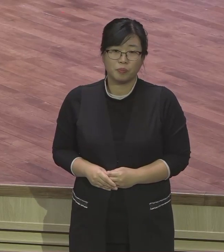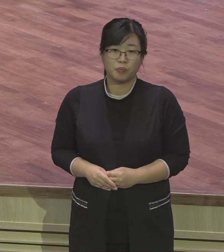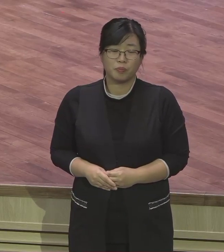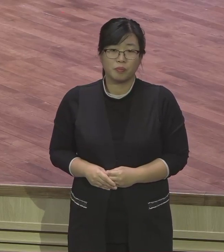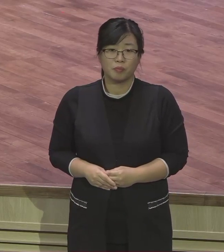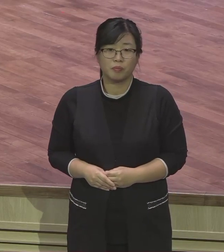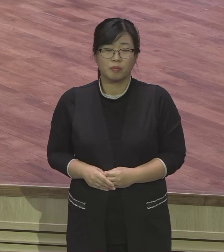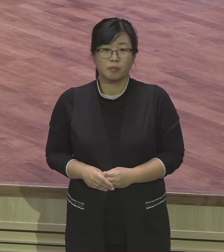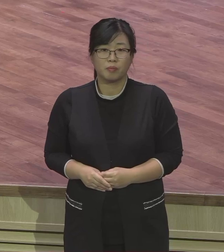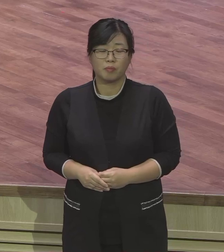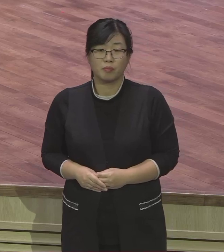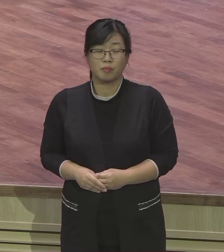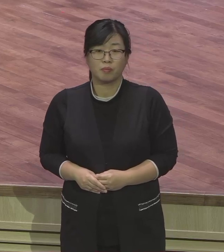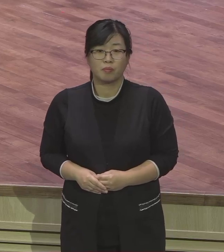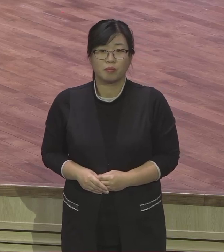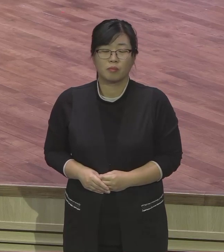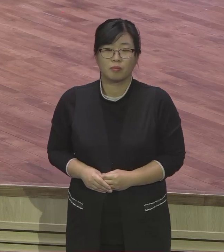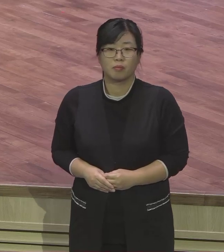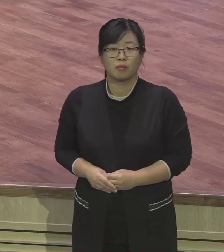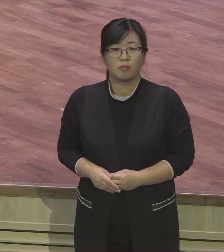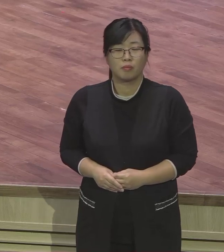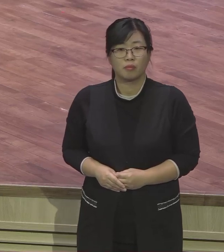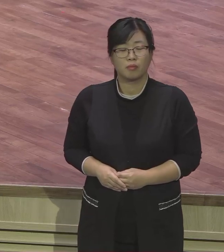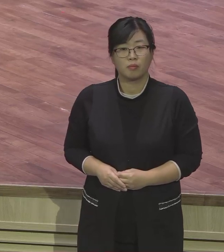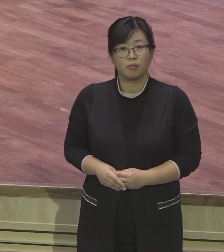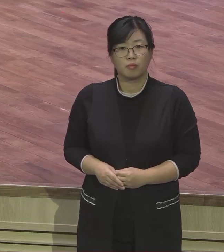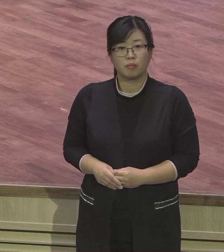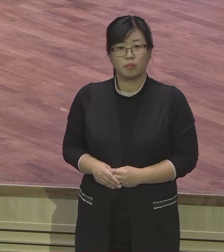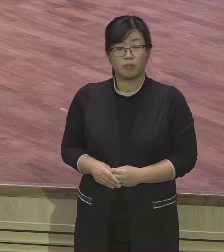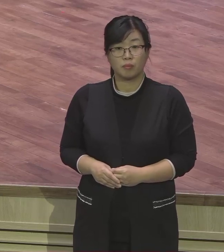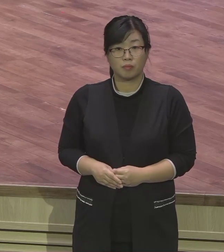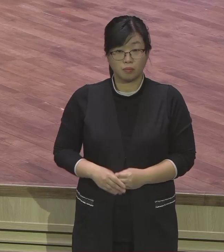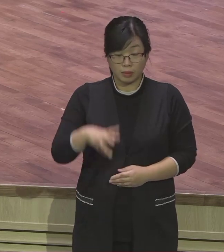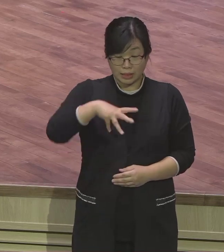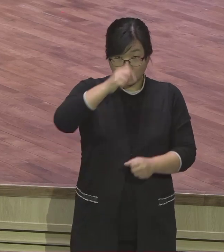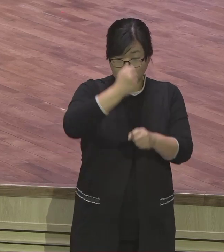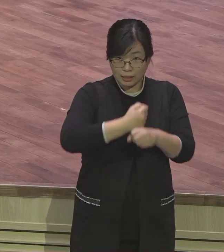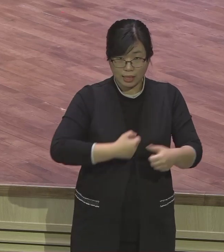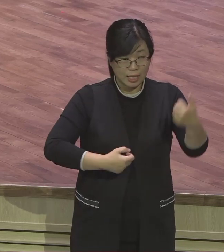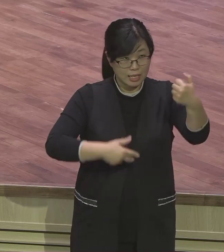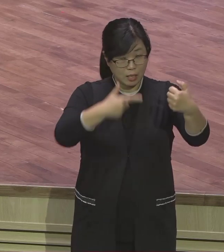결국 기회의 말씀은 이것에서 이걸 가르치고 있어요. 6절 보세요.